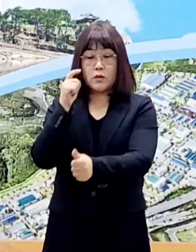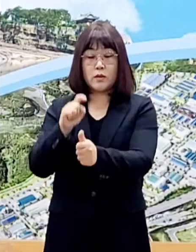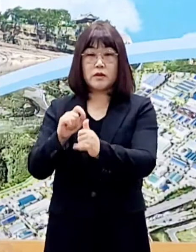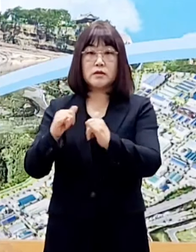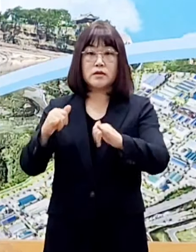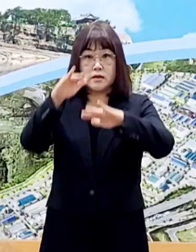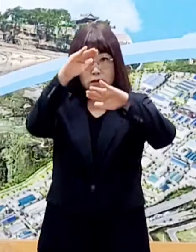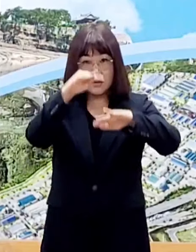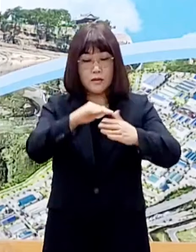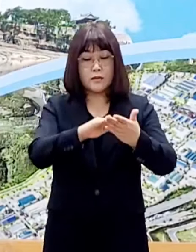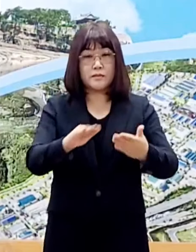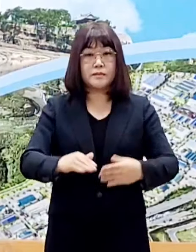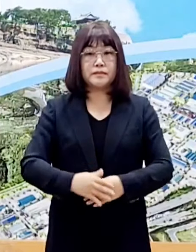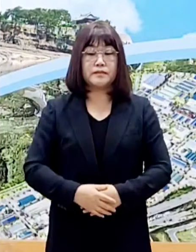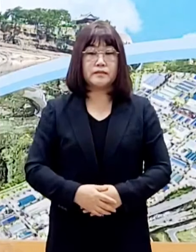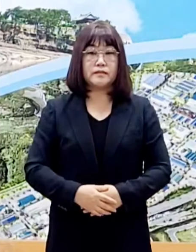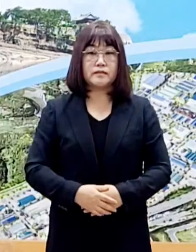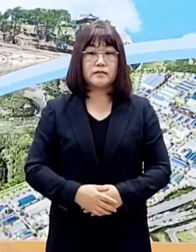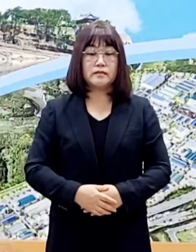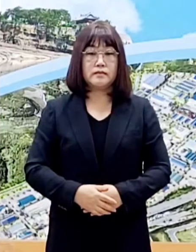추가 진행 상황입니다.